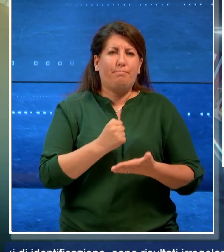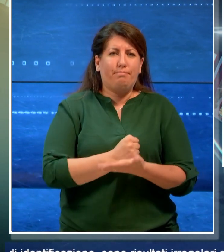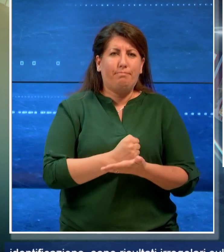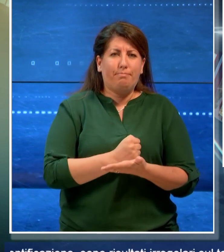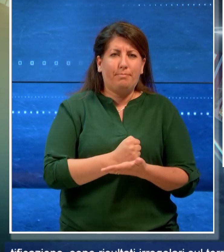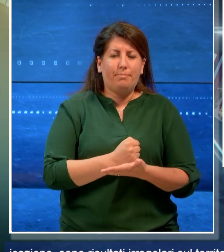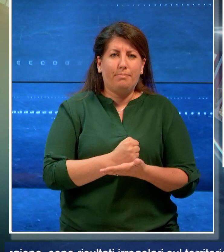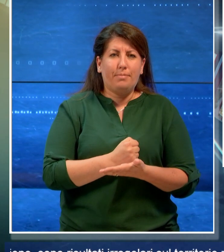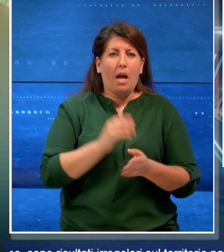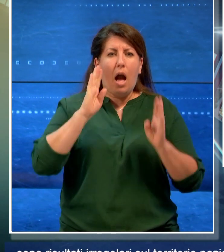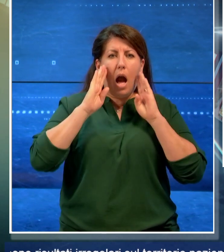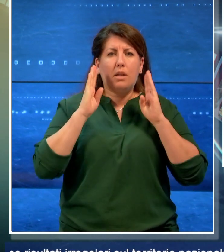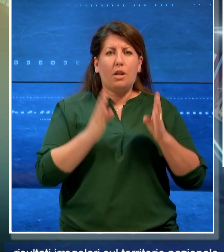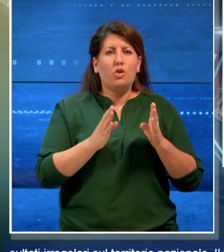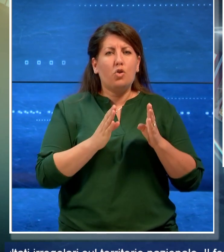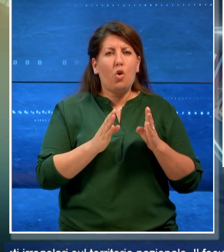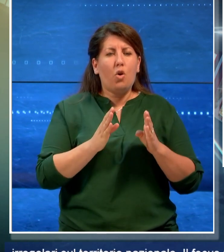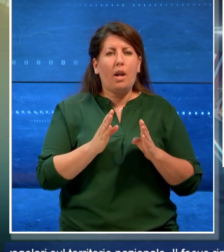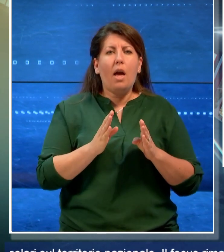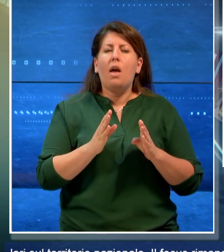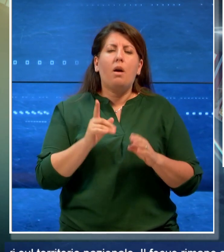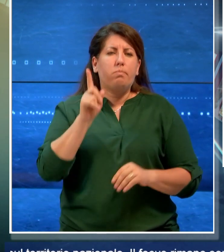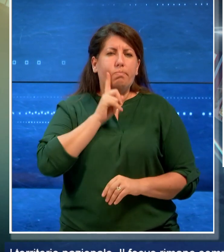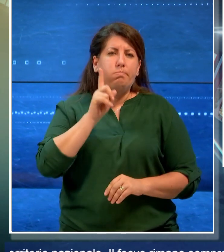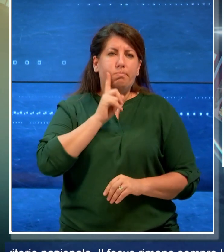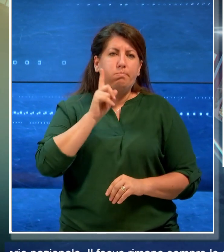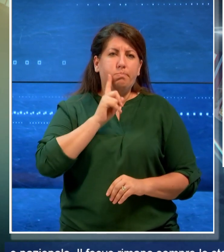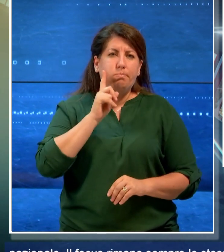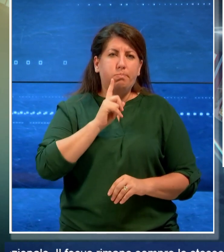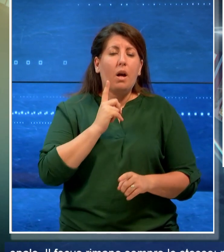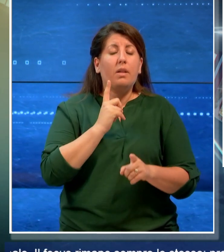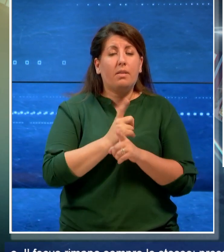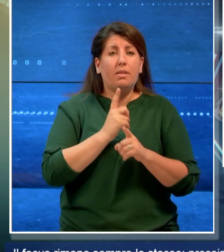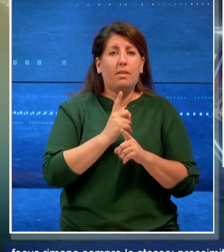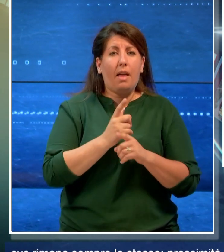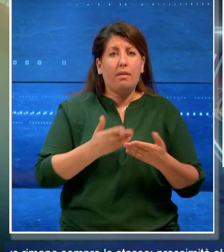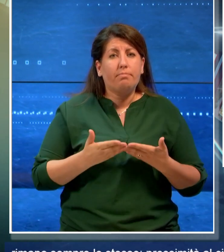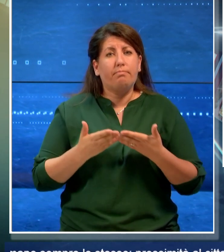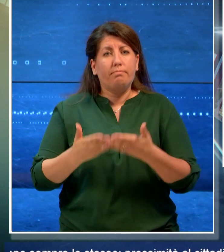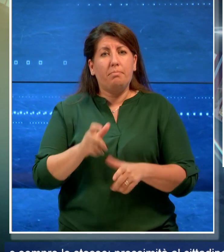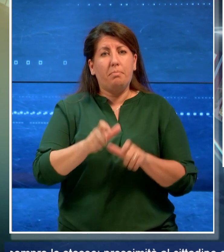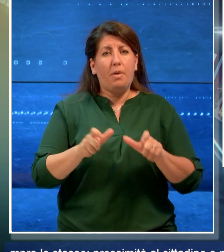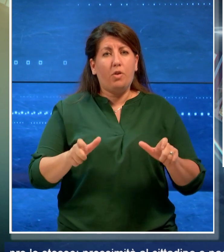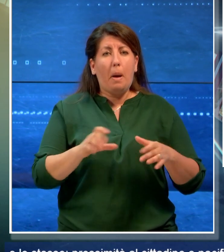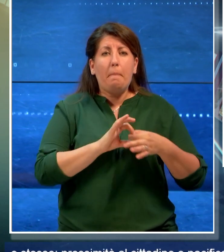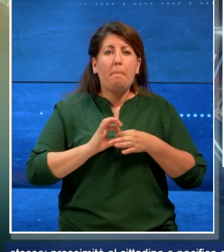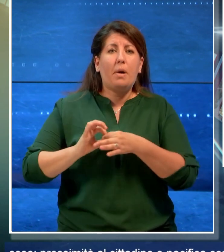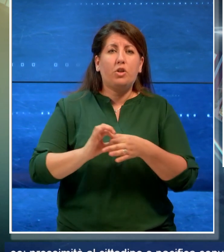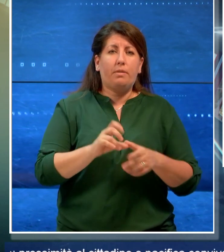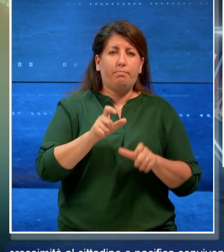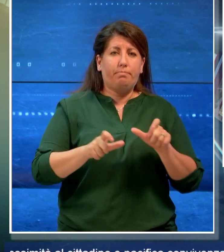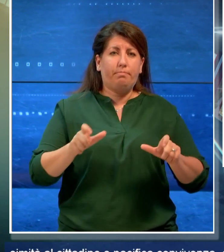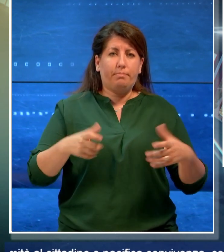Il focus rimane sempre lo stesso, prossimità al cittadino e pacifica convivenza con le